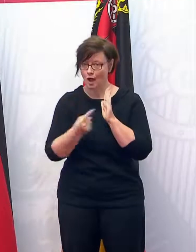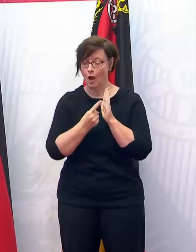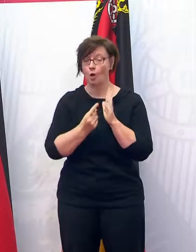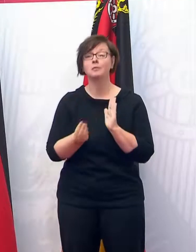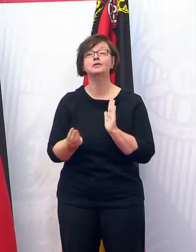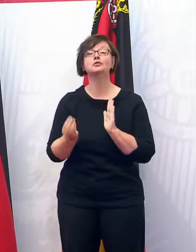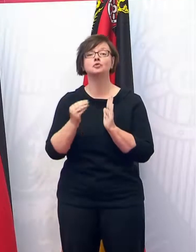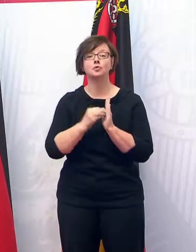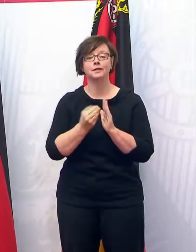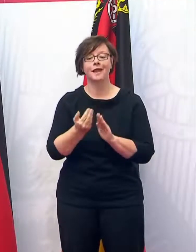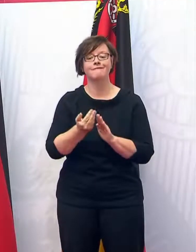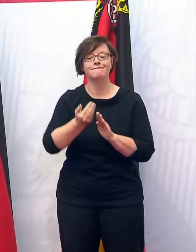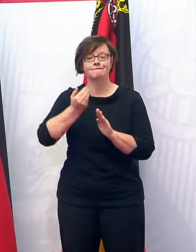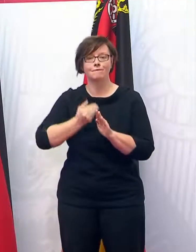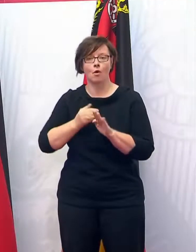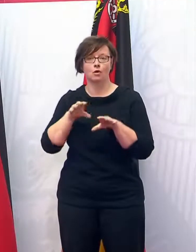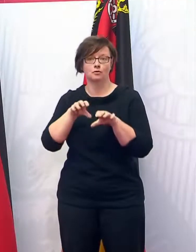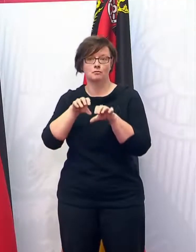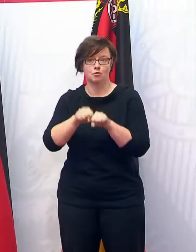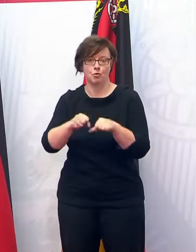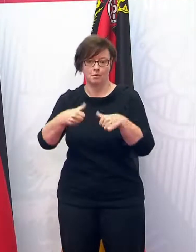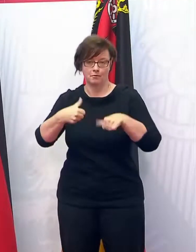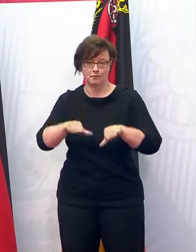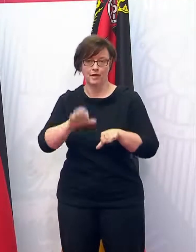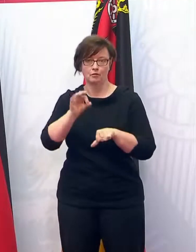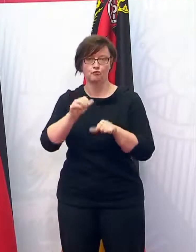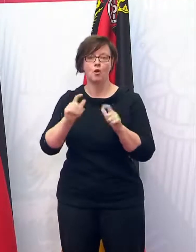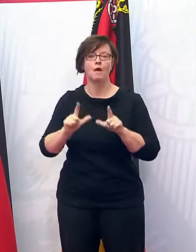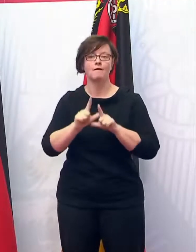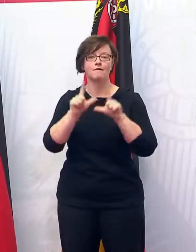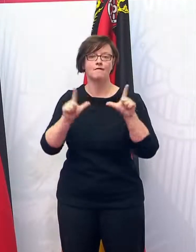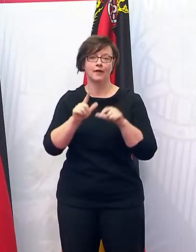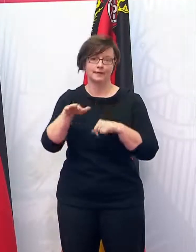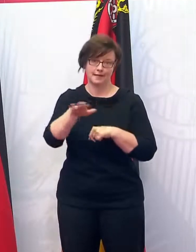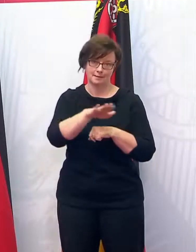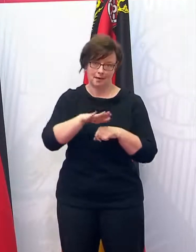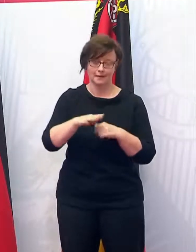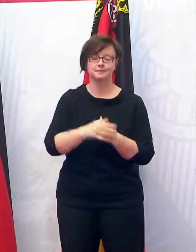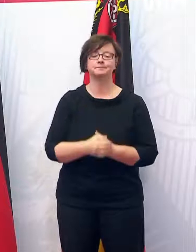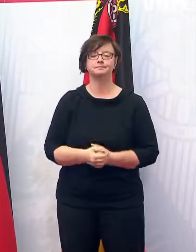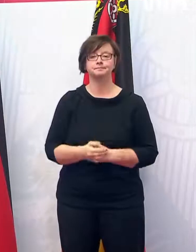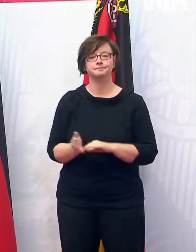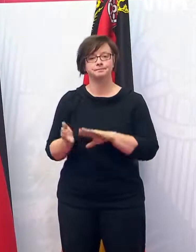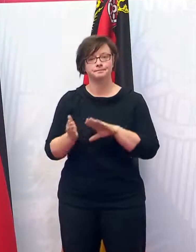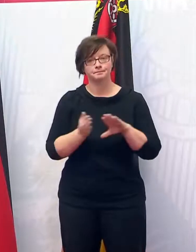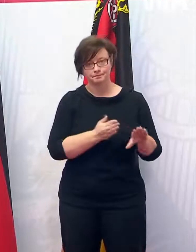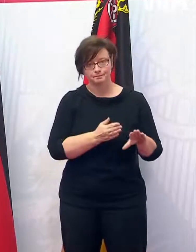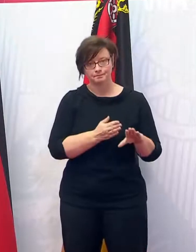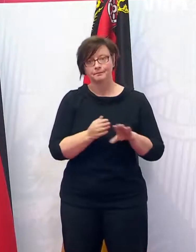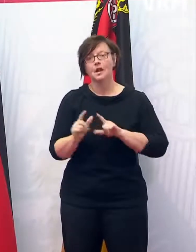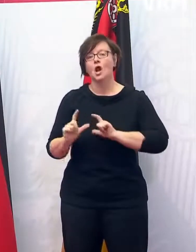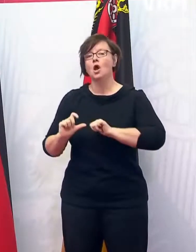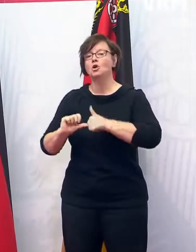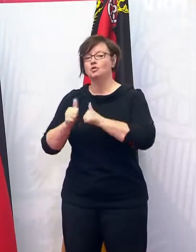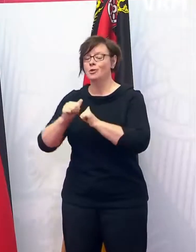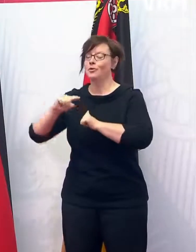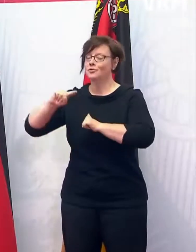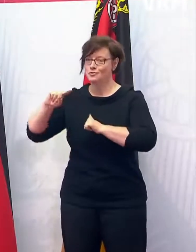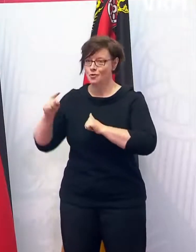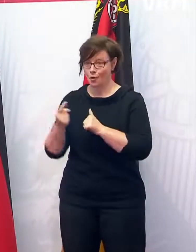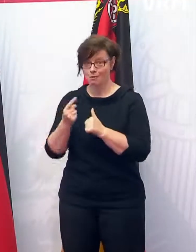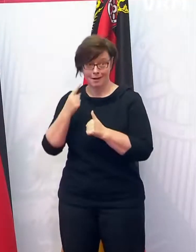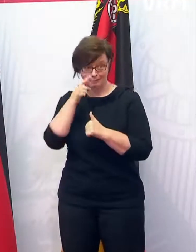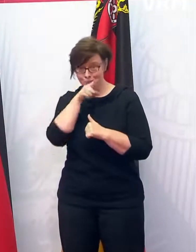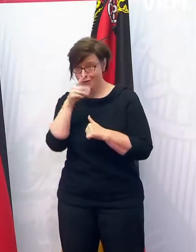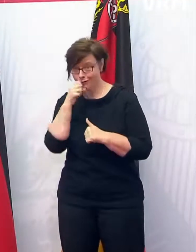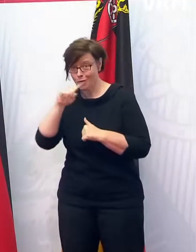Zusätzlich gibt es die Vorausbuchungspflicht beim Freizeitpark. So und jetzt nochmal das Ganze beim Sport, wenn Sie möchten.